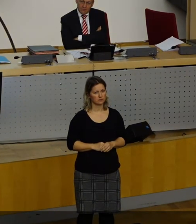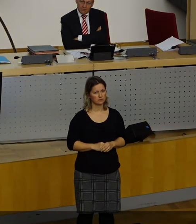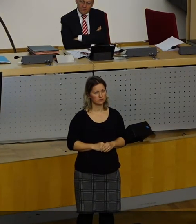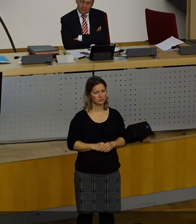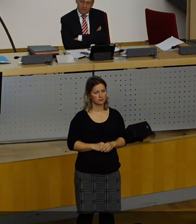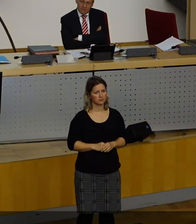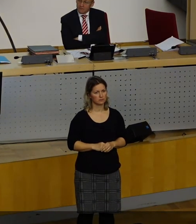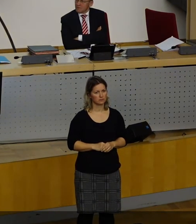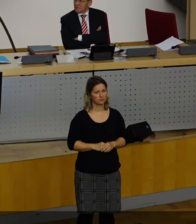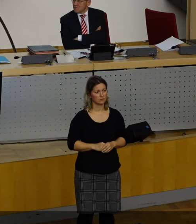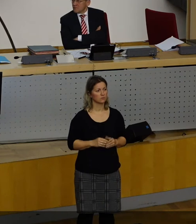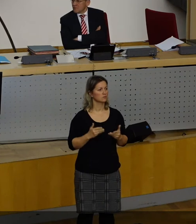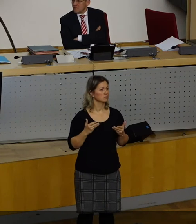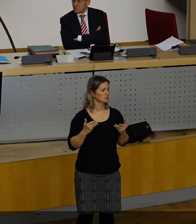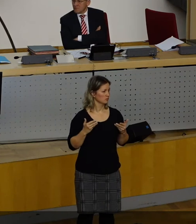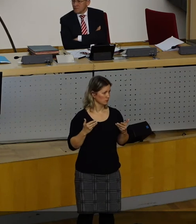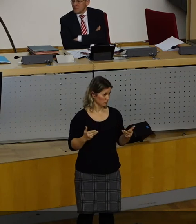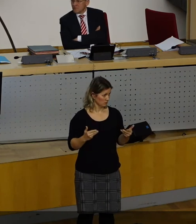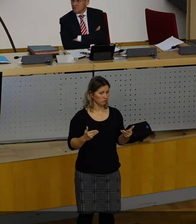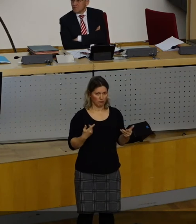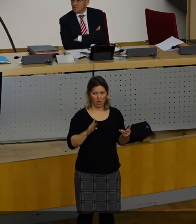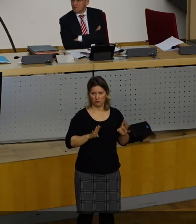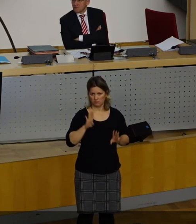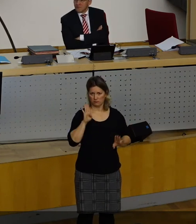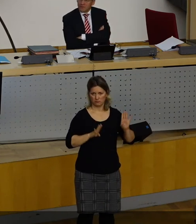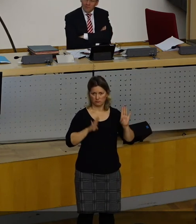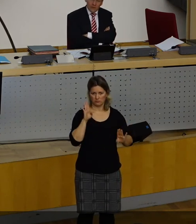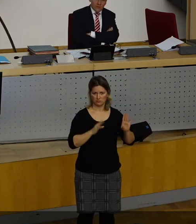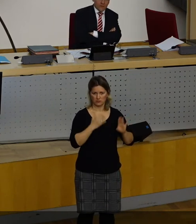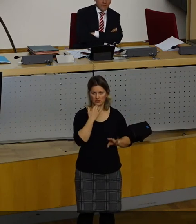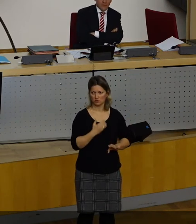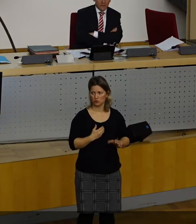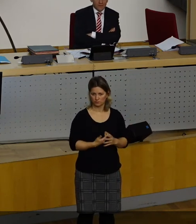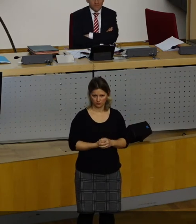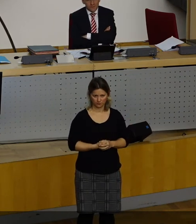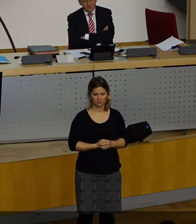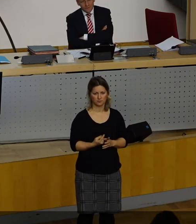So, das hat zu einer weiteren Redemeldung geführt. Frau Filos-Jeder.